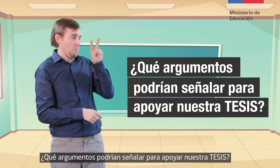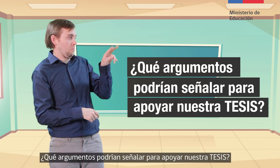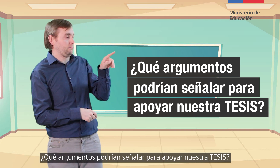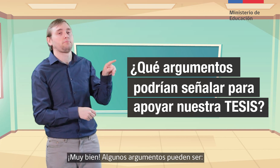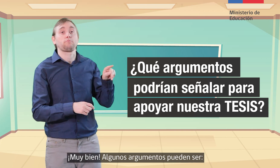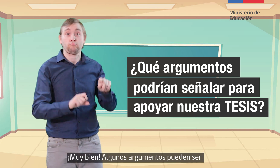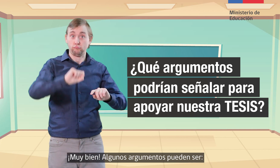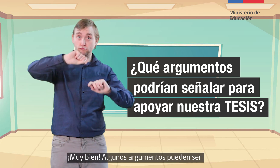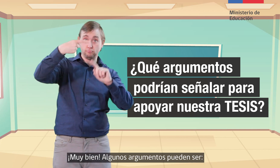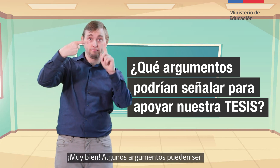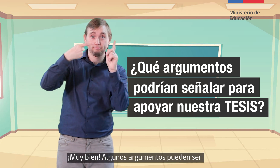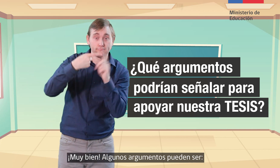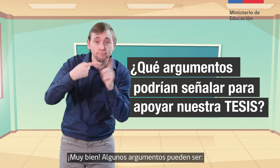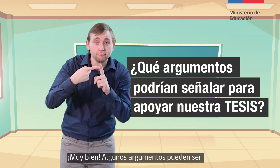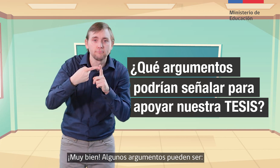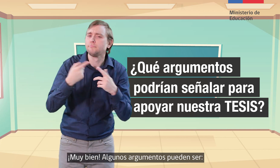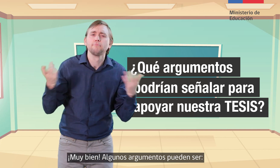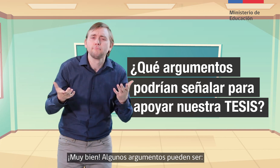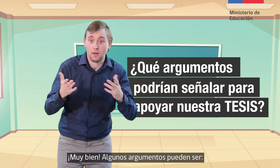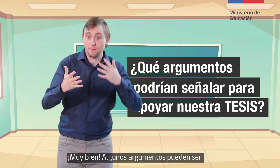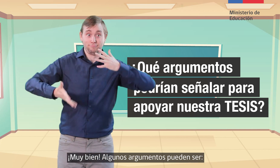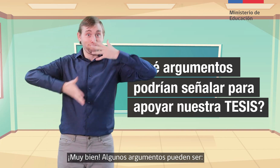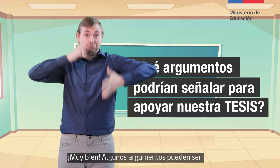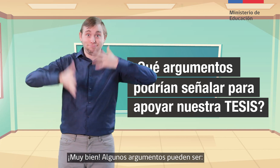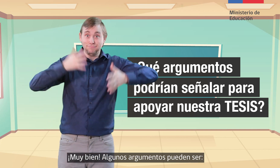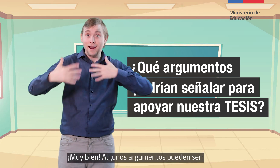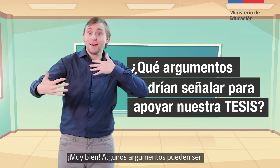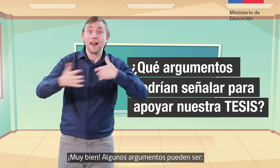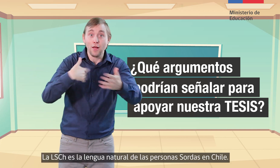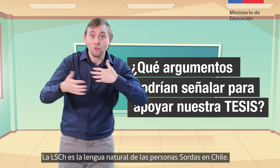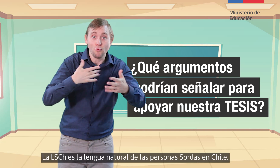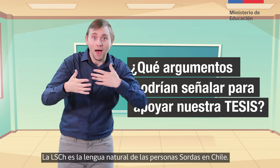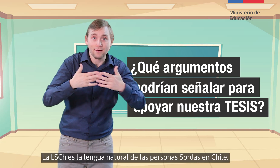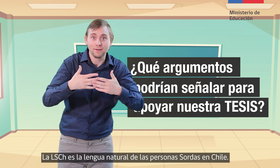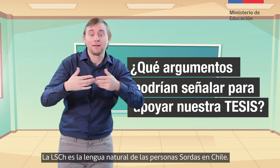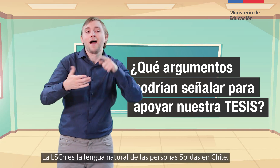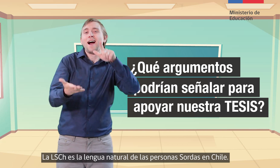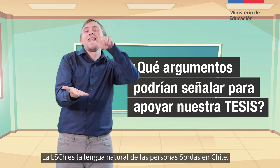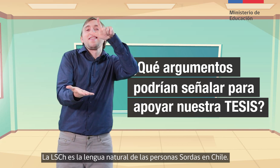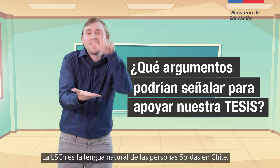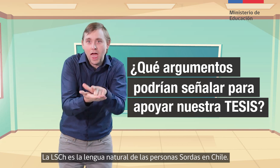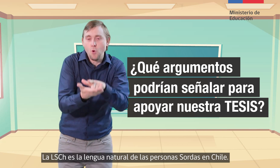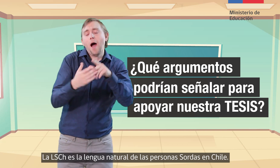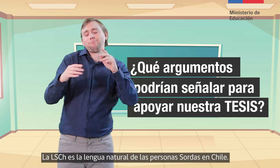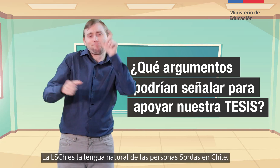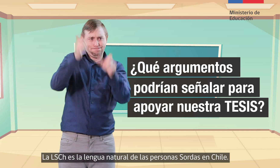Muy bien. Algunos argumentos pueden ser La lengua de señas chilena es la lengua